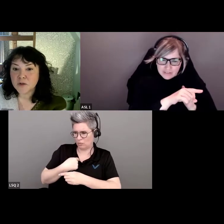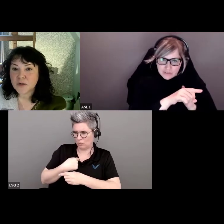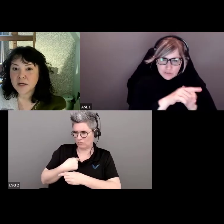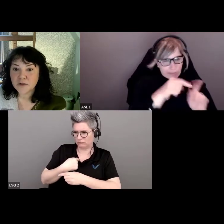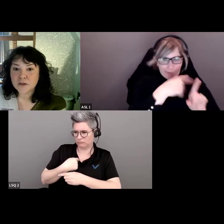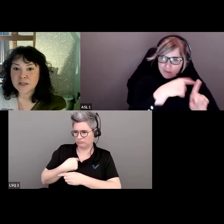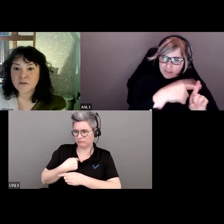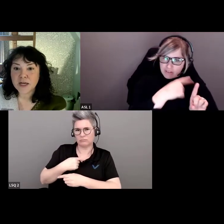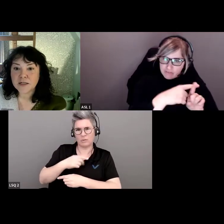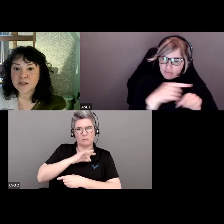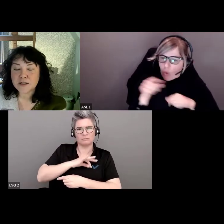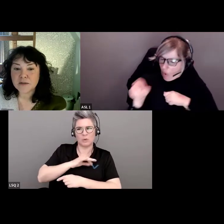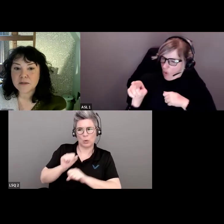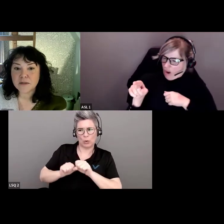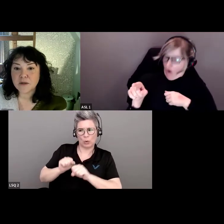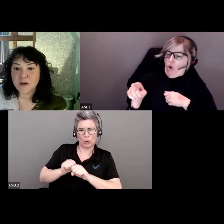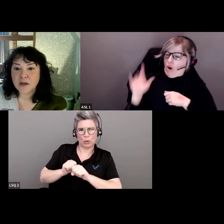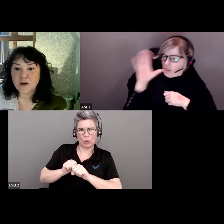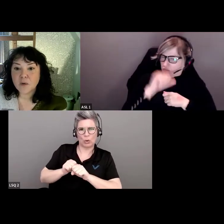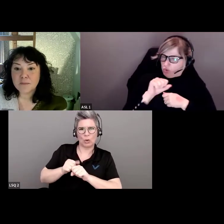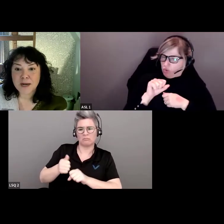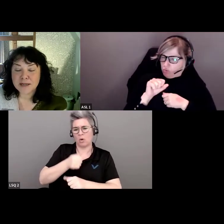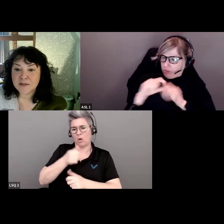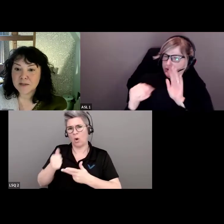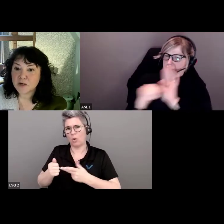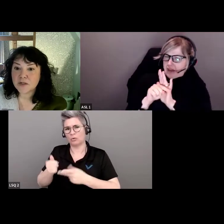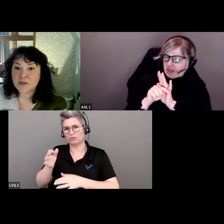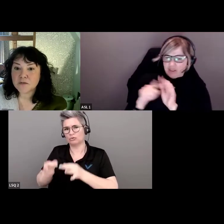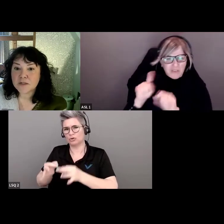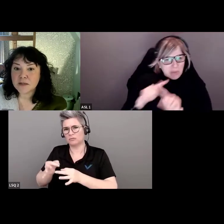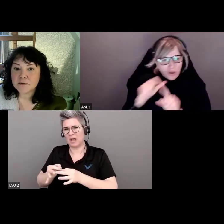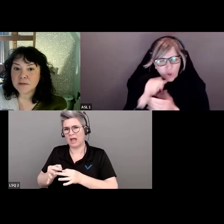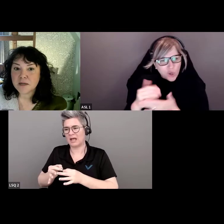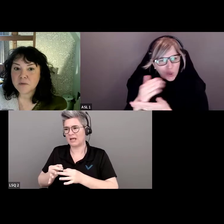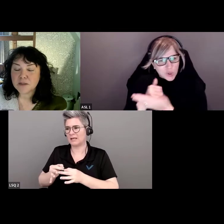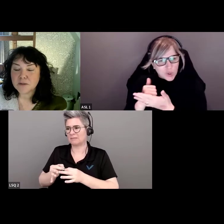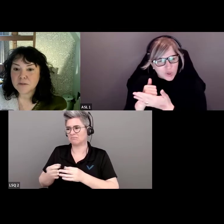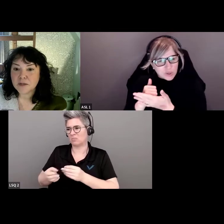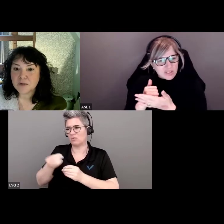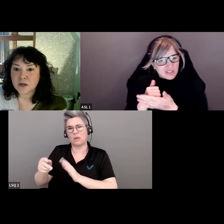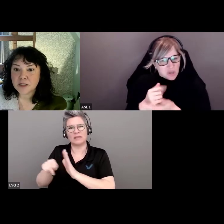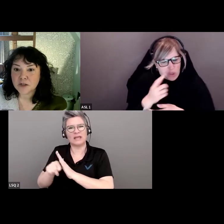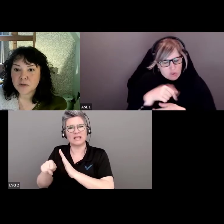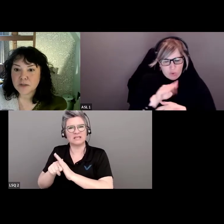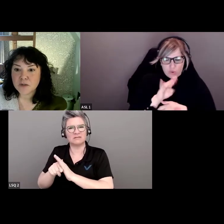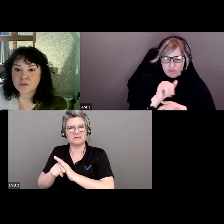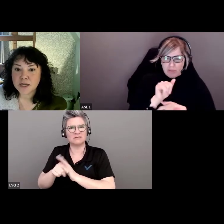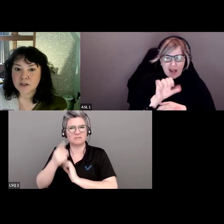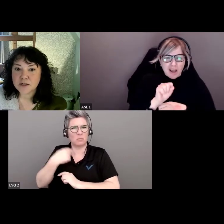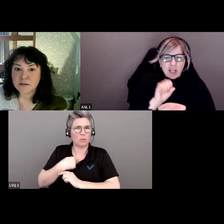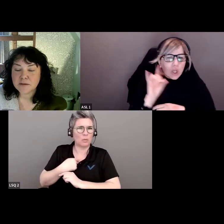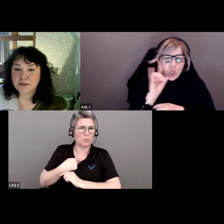reçoivent le bénéfice du doute? Et d'autres qui sont désavantagés à nos yeux.